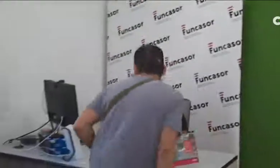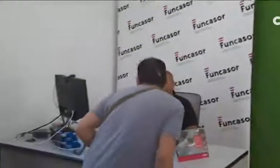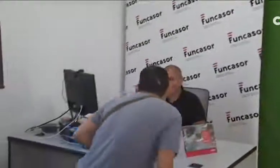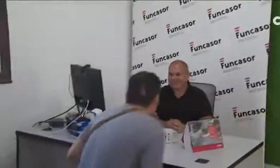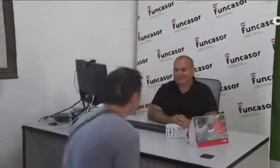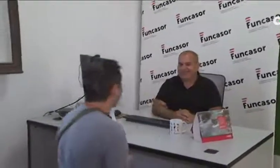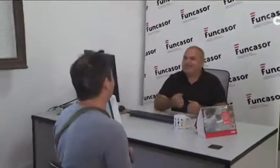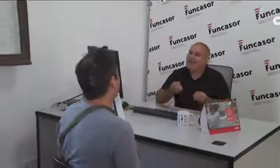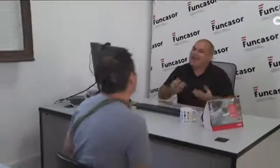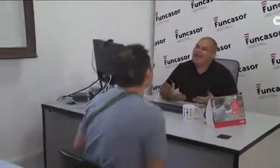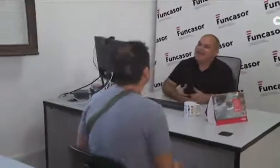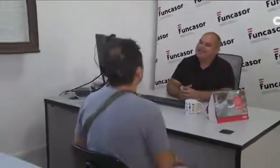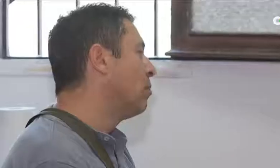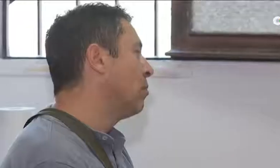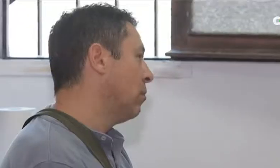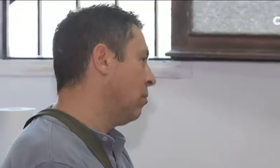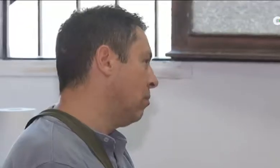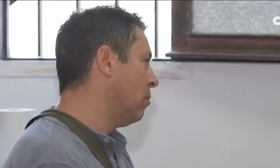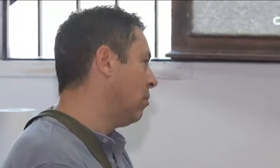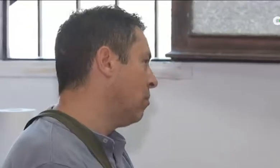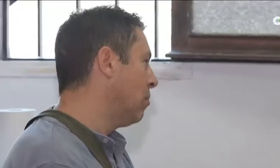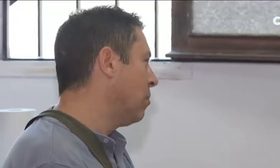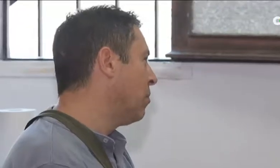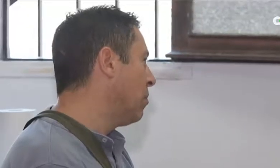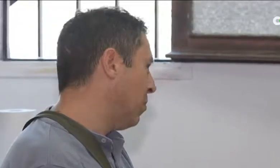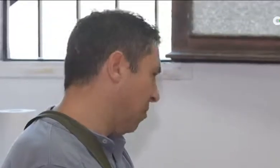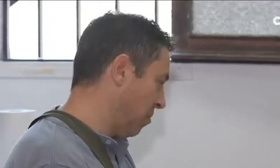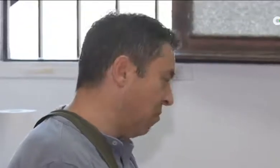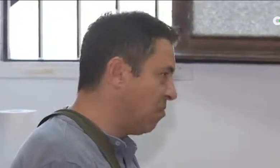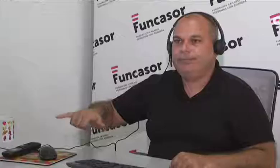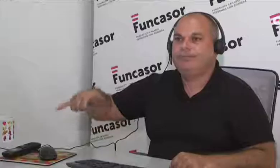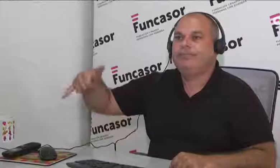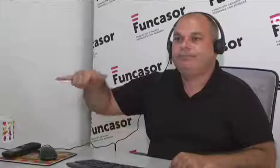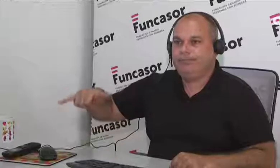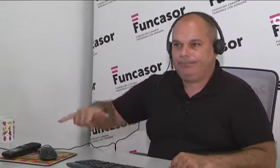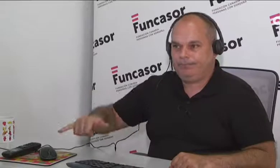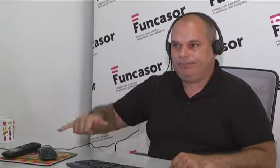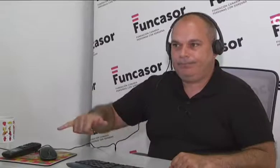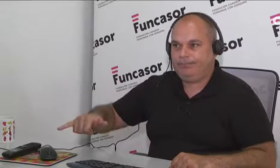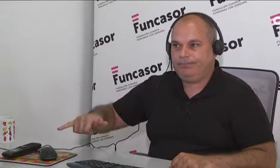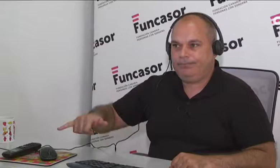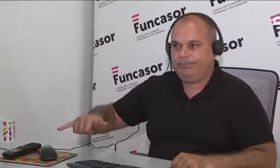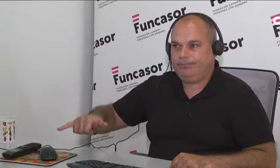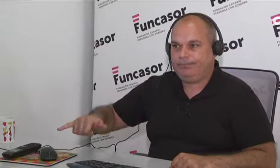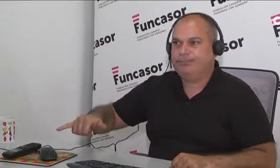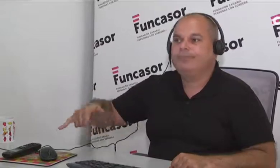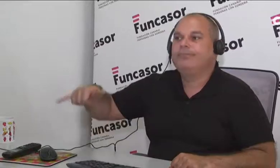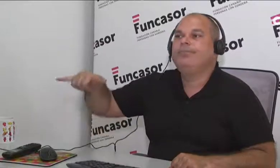asociaciones como Funcasor, algo que no siempre es posible y se acaba retrasando. La situación es aún peor con las urgencias. Sí,